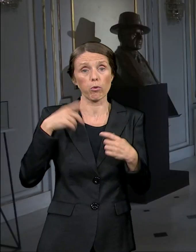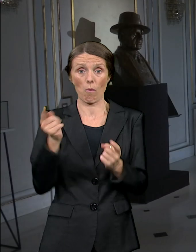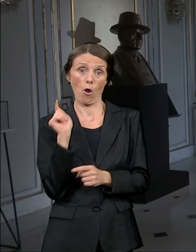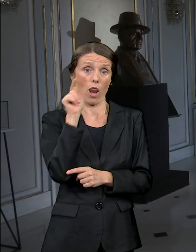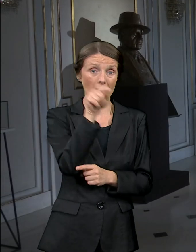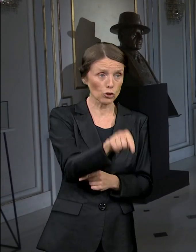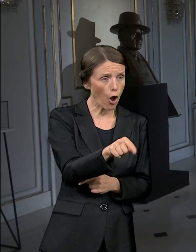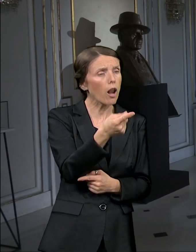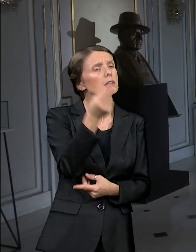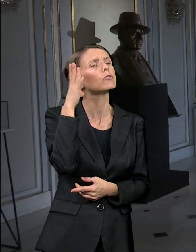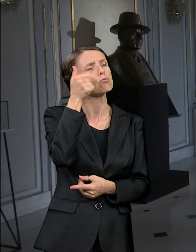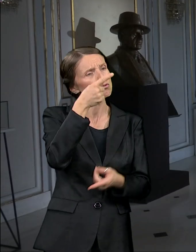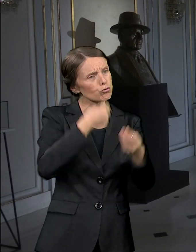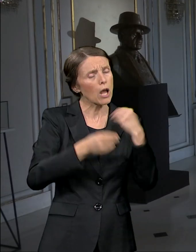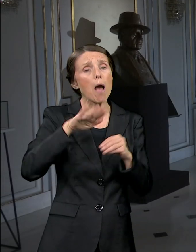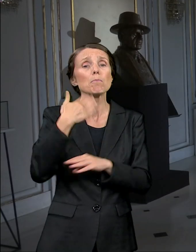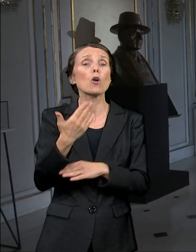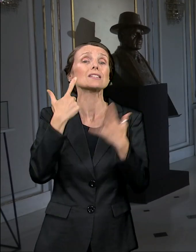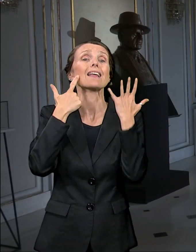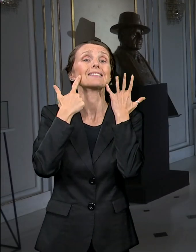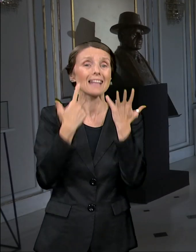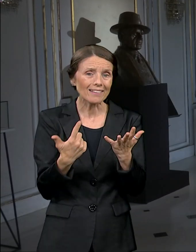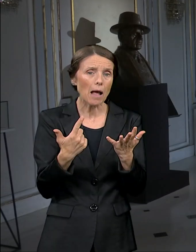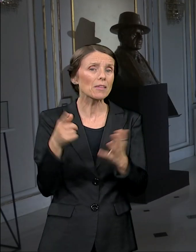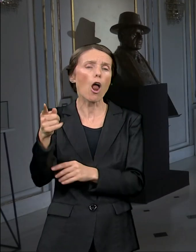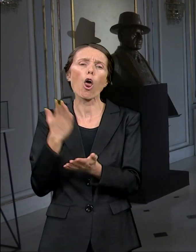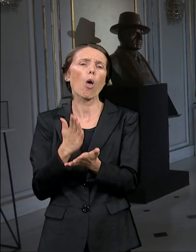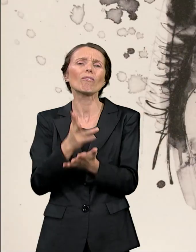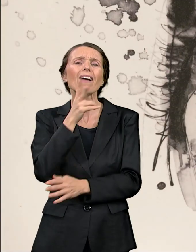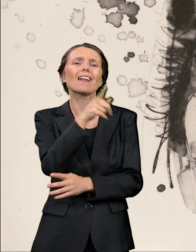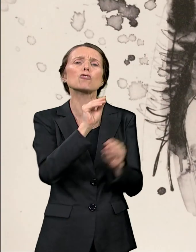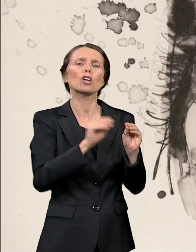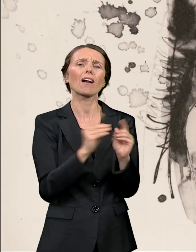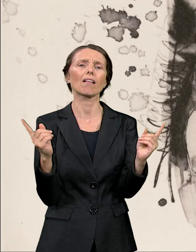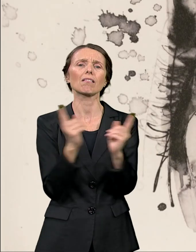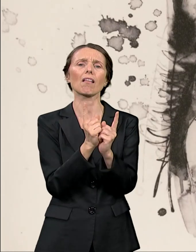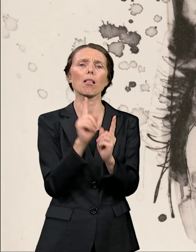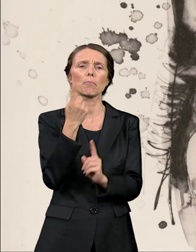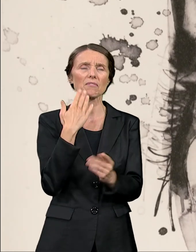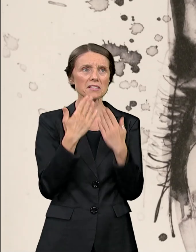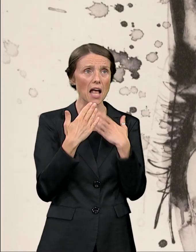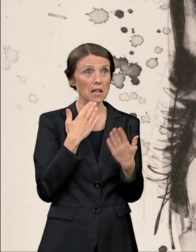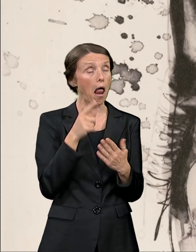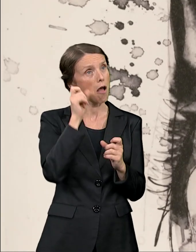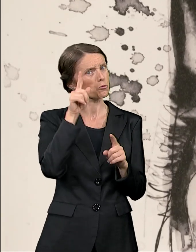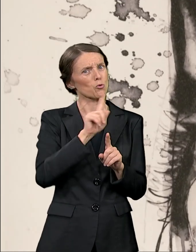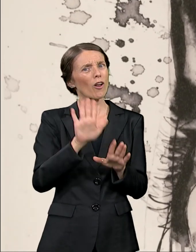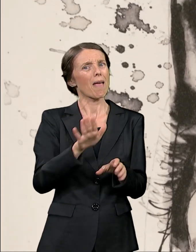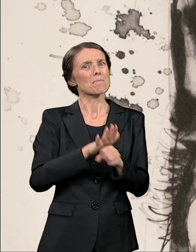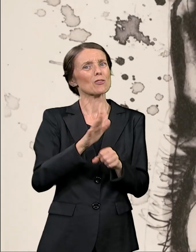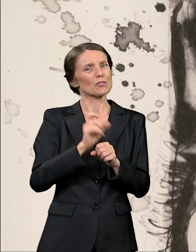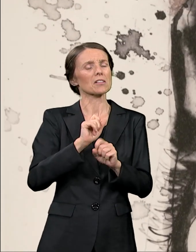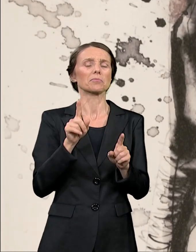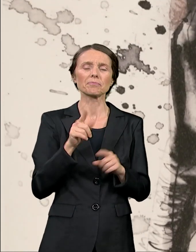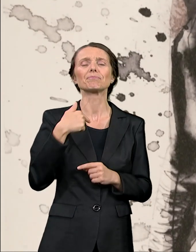mala inverzija u saradnji kostimografa i scenografa. Prva proba, prvi put sam je video Milanku,